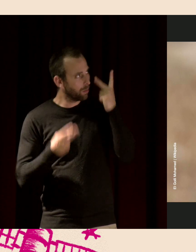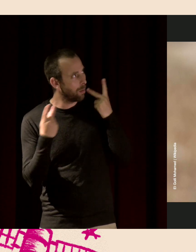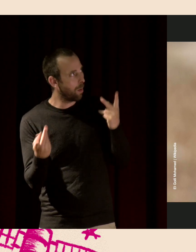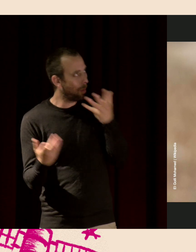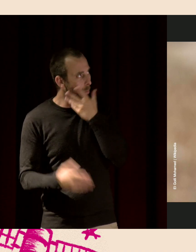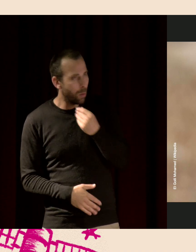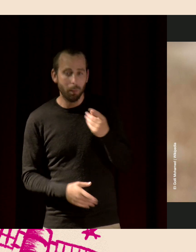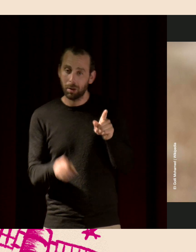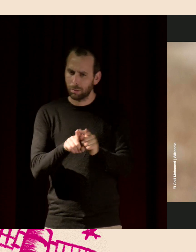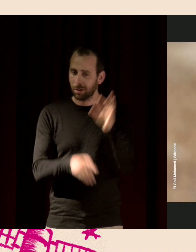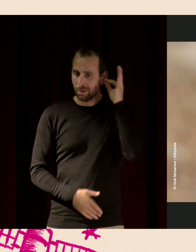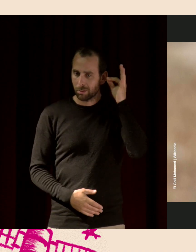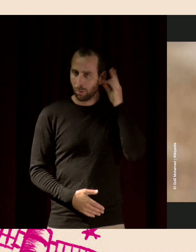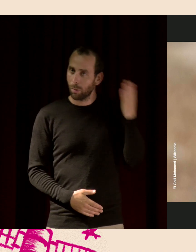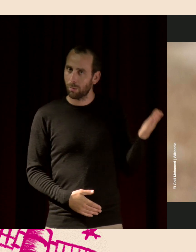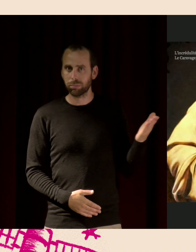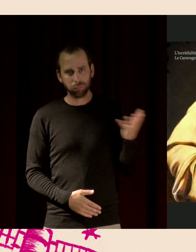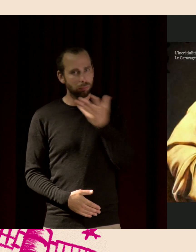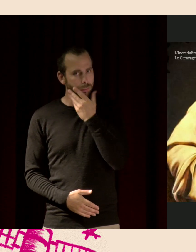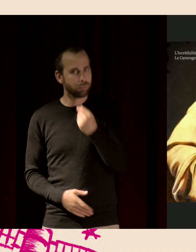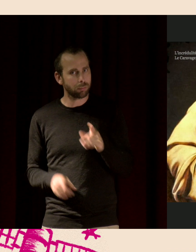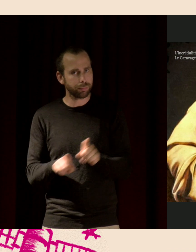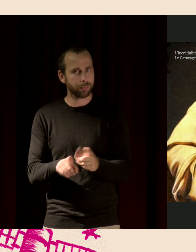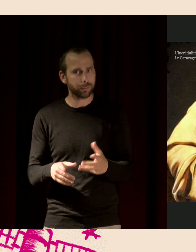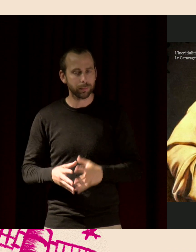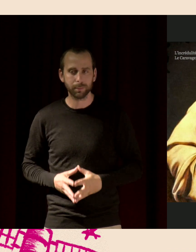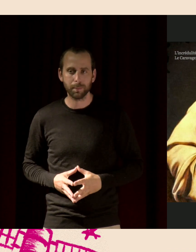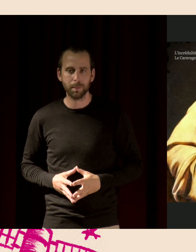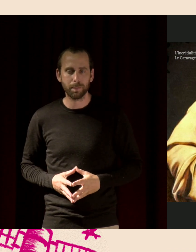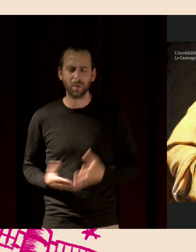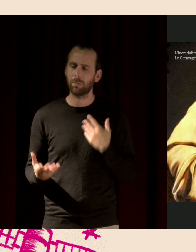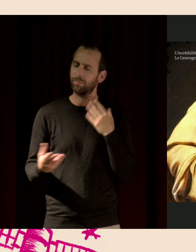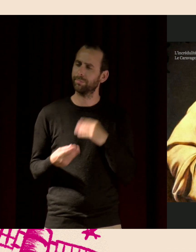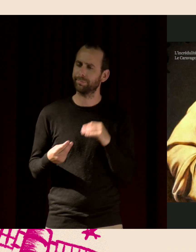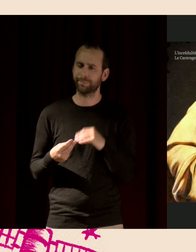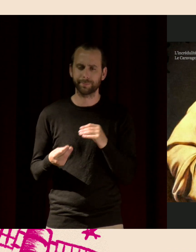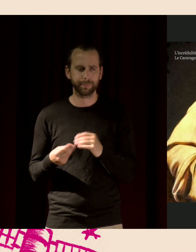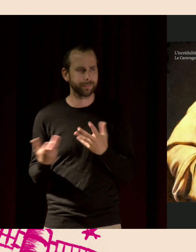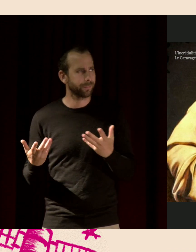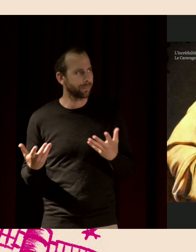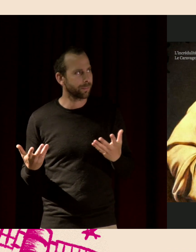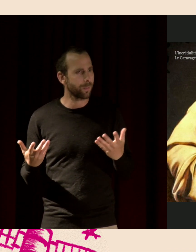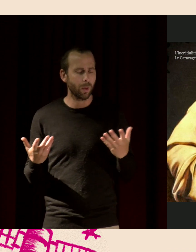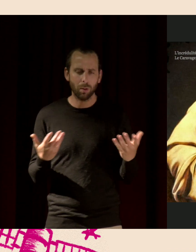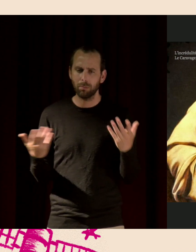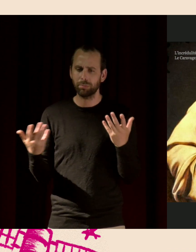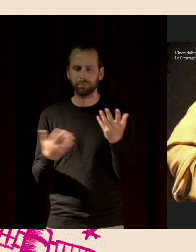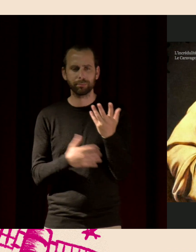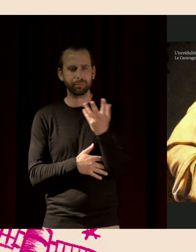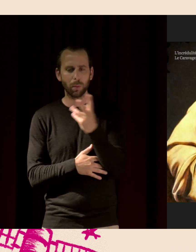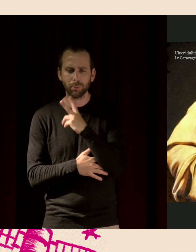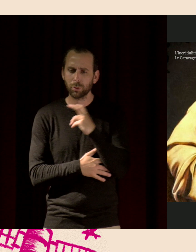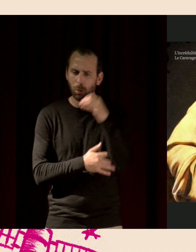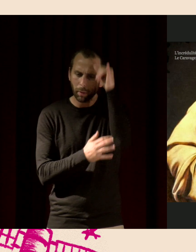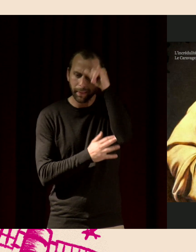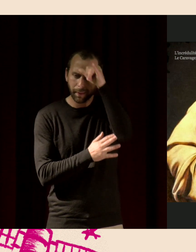son, très flûté, très, très, très beau finalement. Et en fait, je me demande s n pas une sorte d'héritage un petit peu judéo-chrétien finalement,